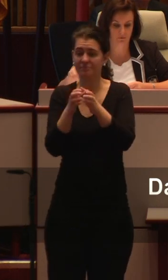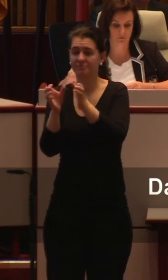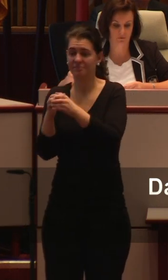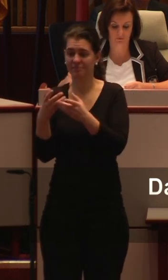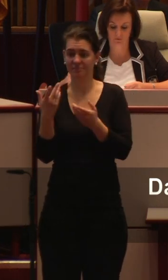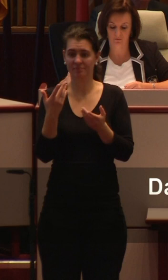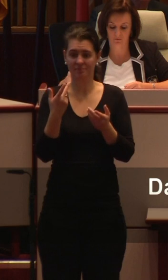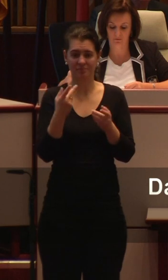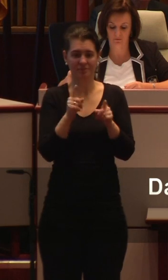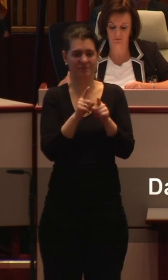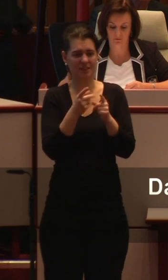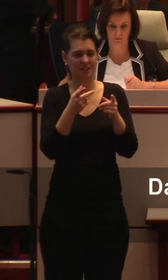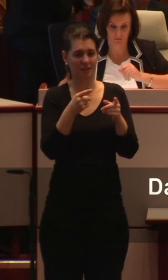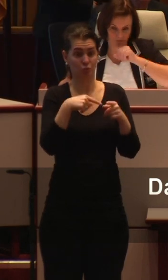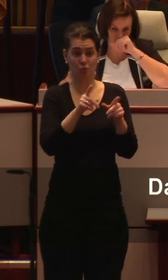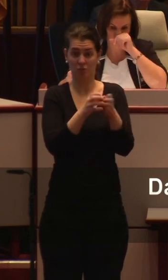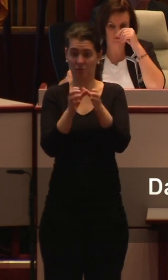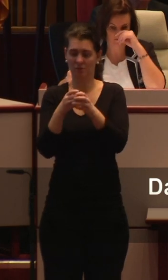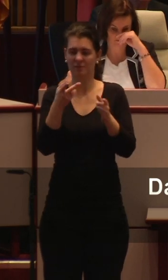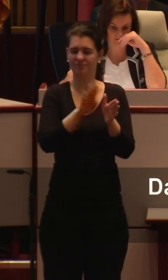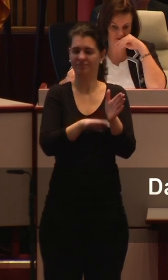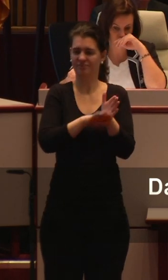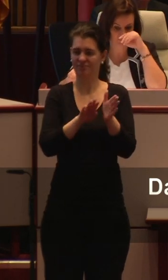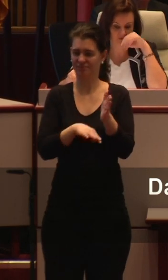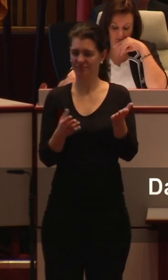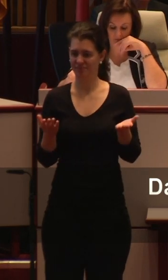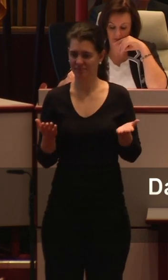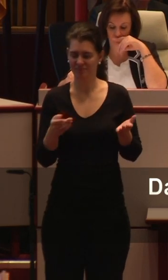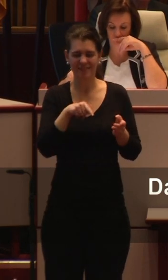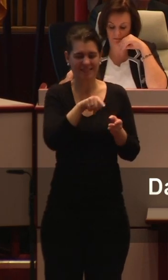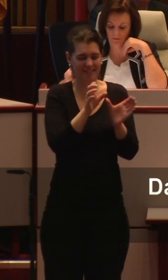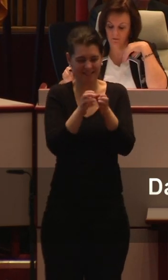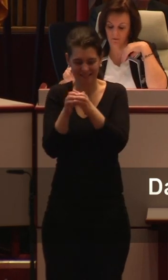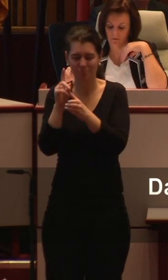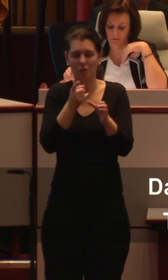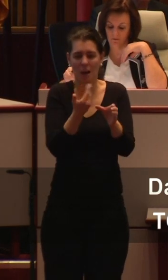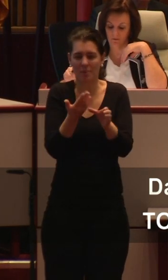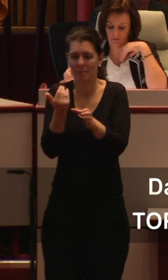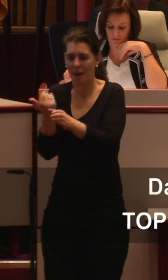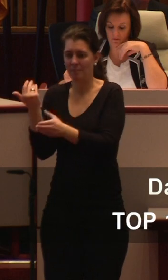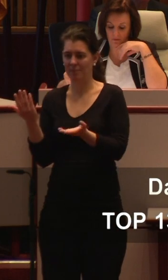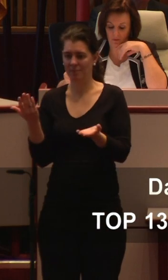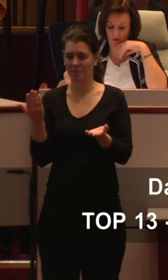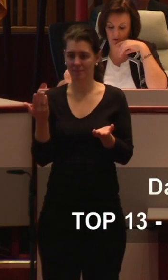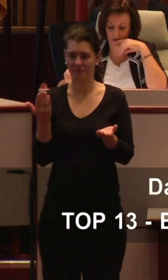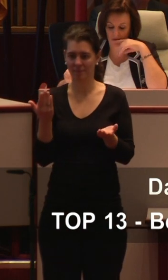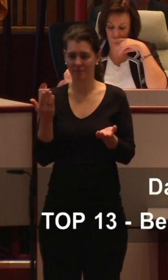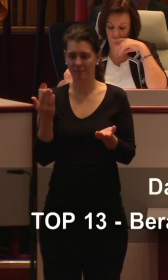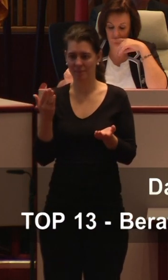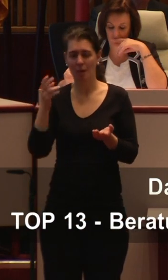sei deshalb gut beraten, sich von ihnen zu trennen. Professor Bernd Abeck bringt es auf den Punkt, wenn er bemerkt, Zitat,